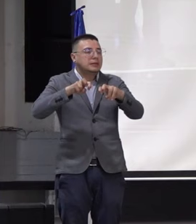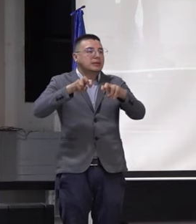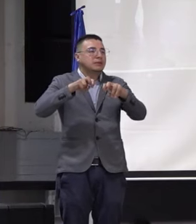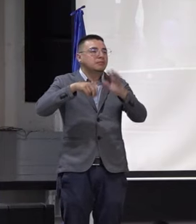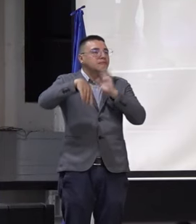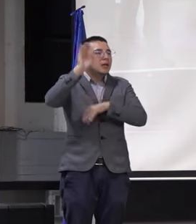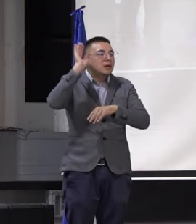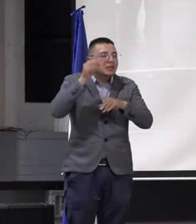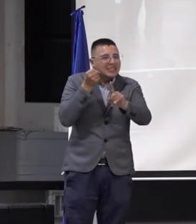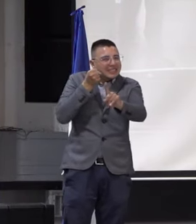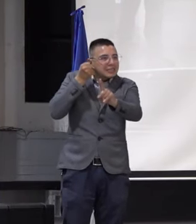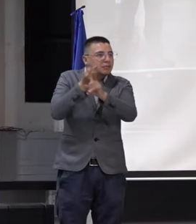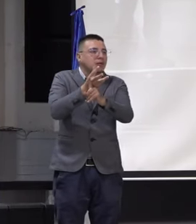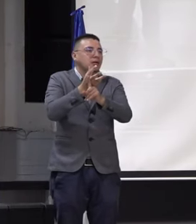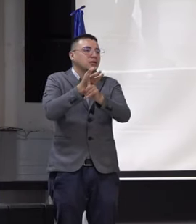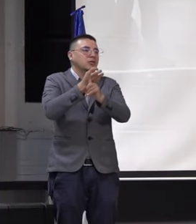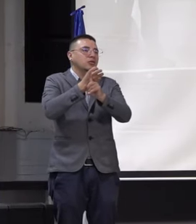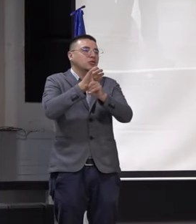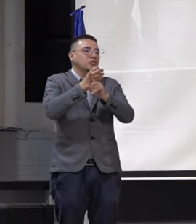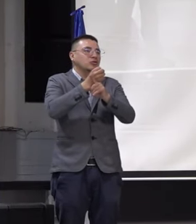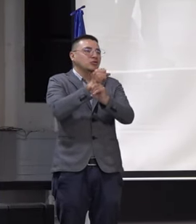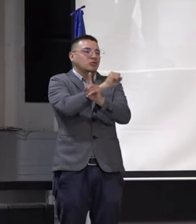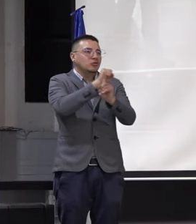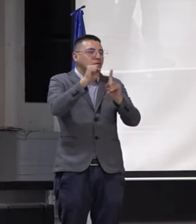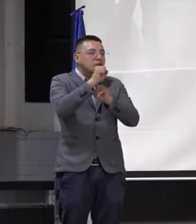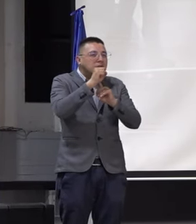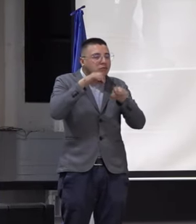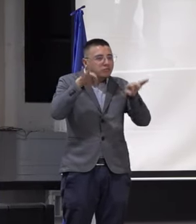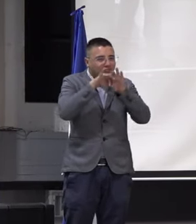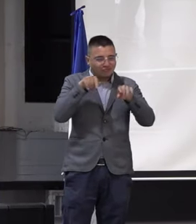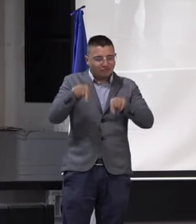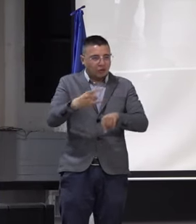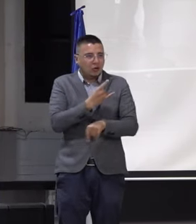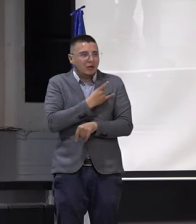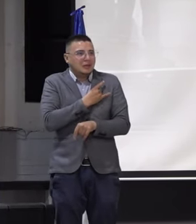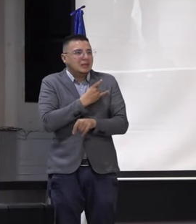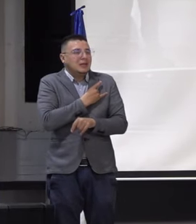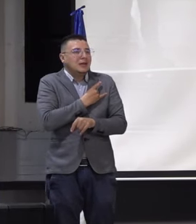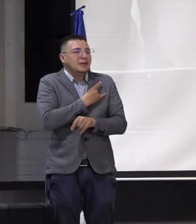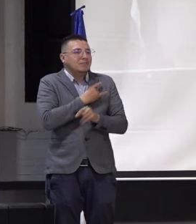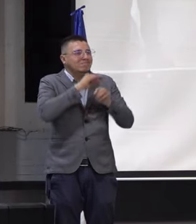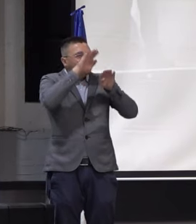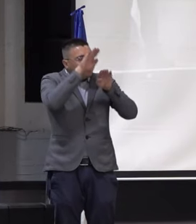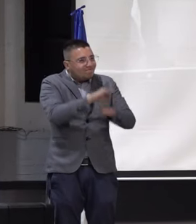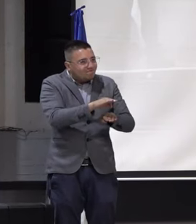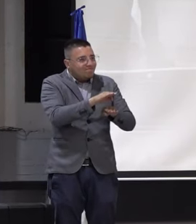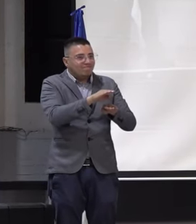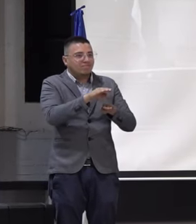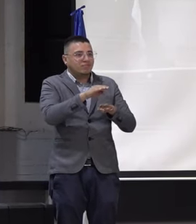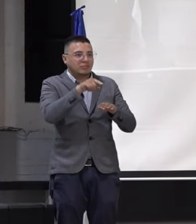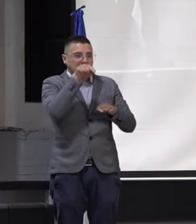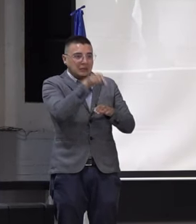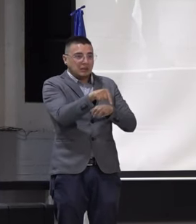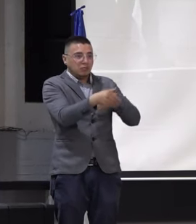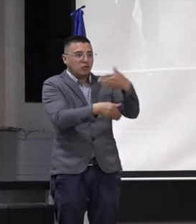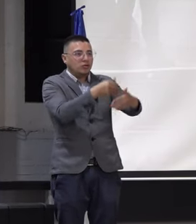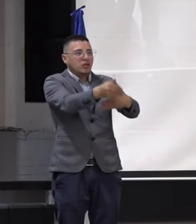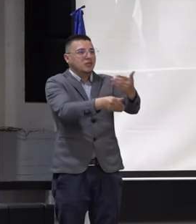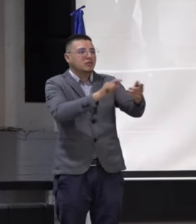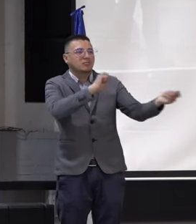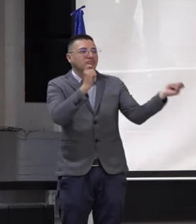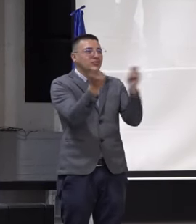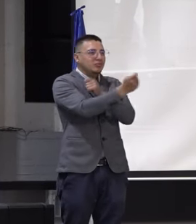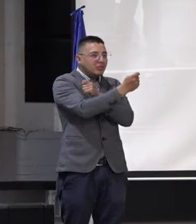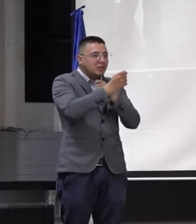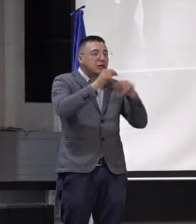con un impacto social, o sea, que la universidad sea un representante ante esa transformación. Y creo que desde